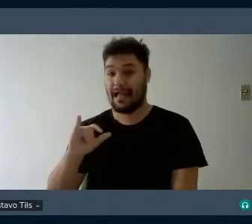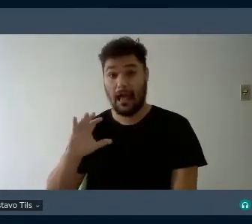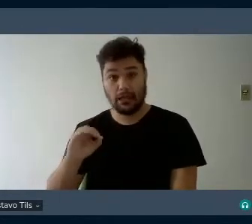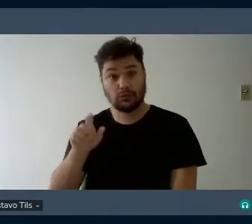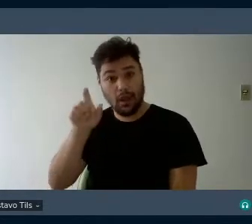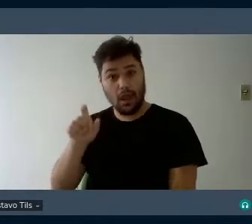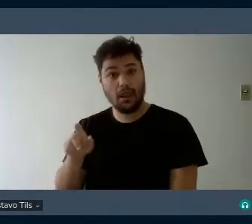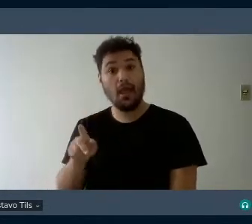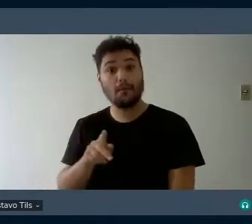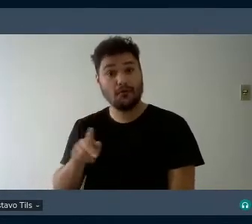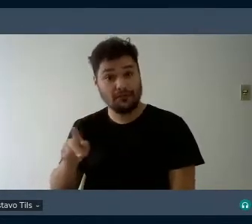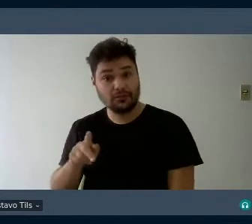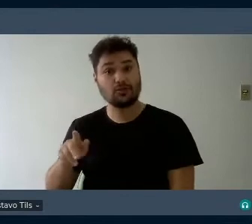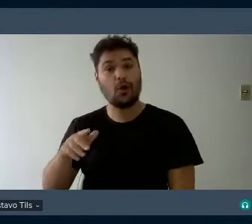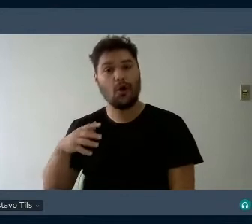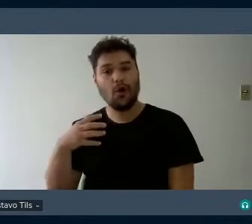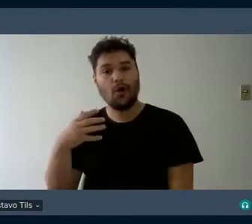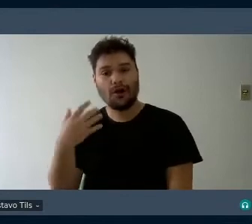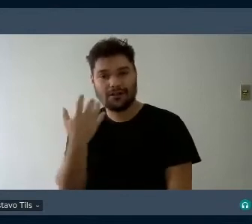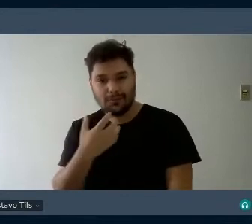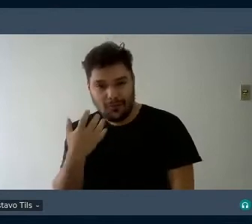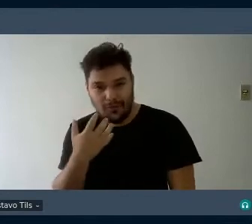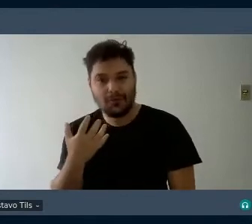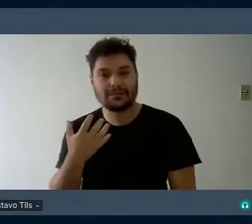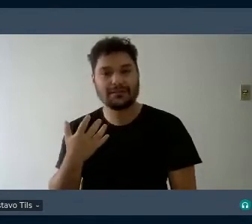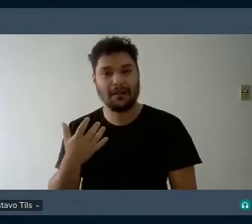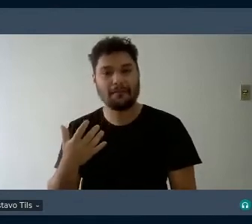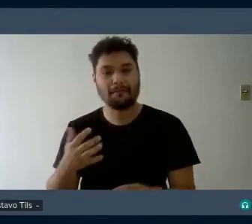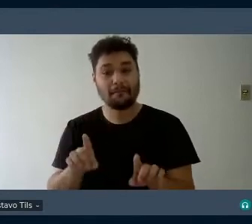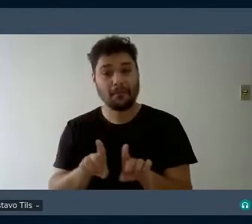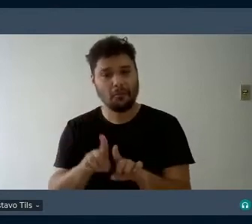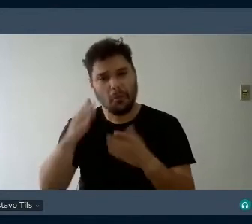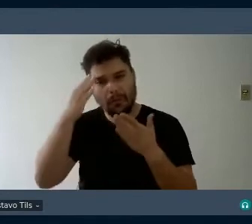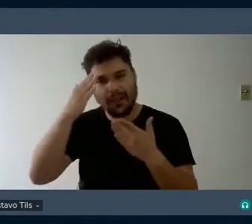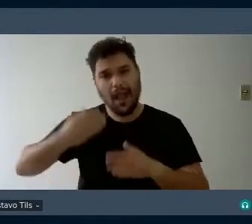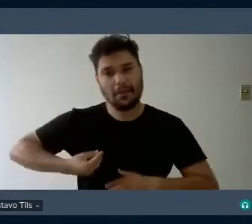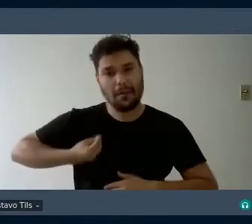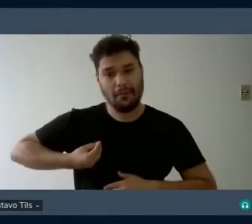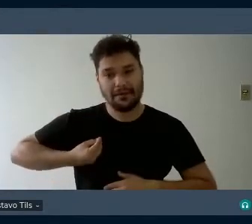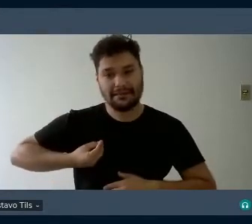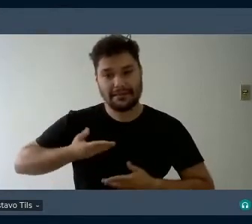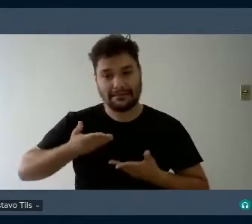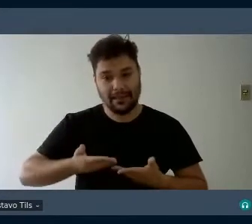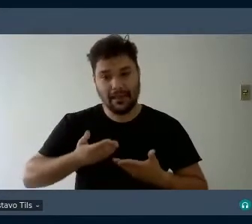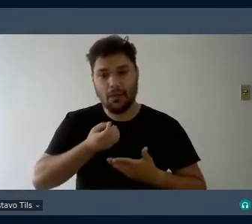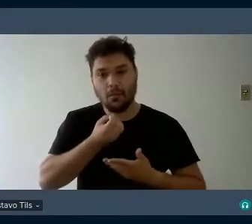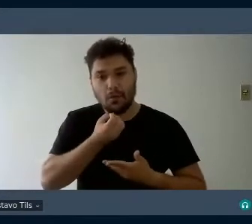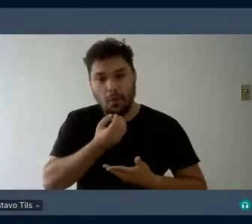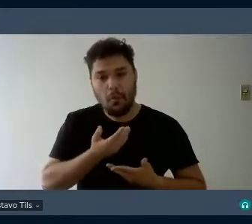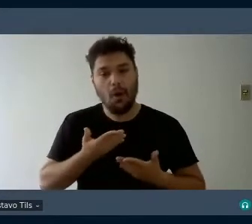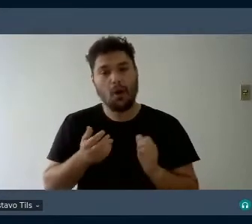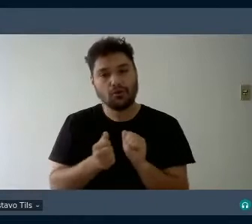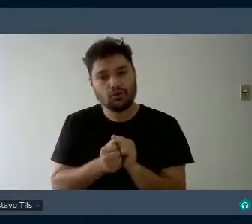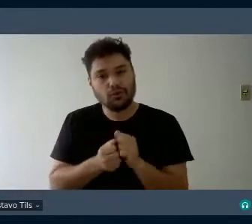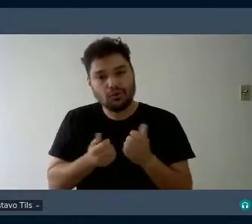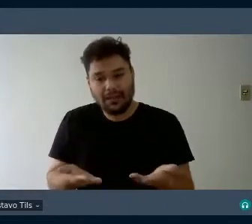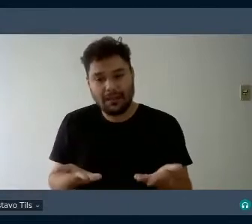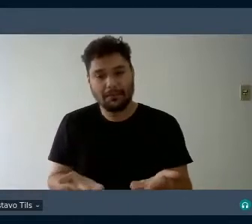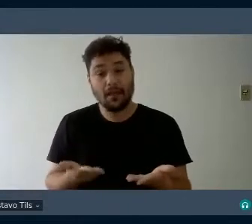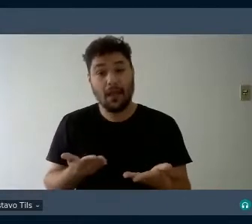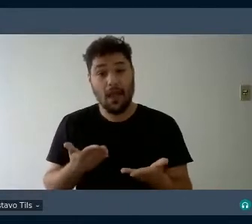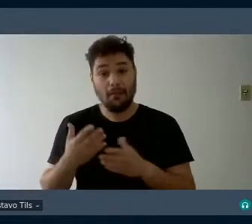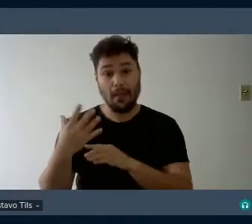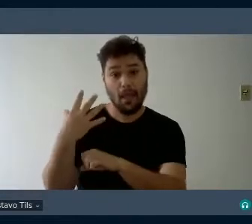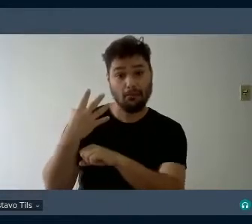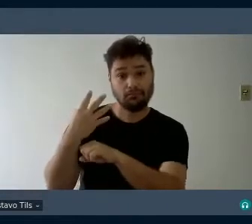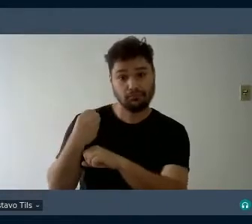Histórica e Cultural. Muito obrigada pela sua presença, viu, Guto? Muito bom ter você aqui. vou desligar a minha câmera, deixar você em